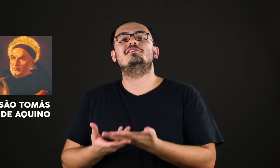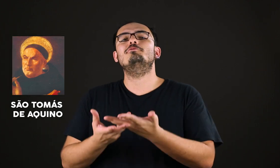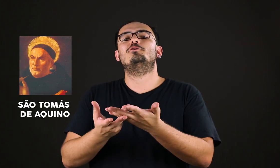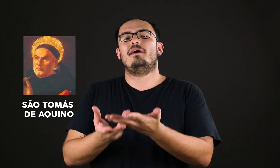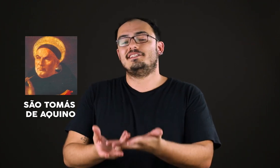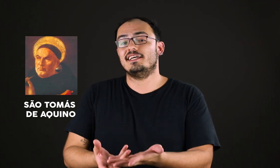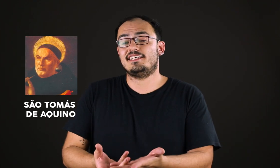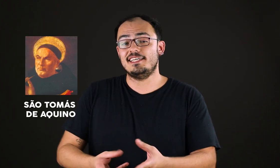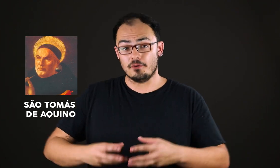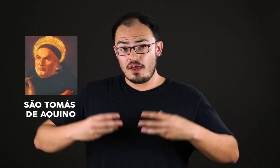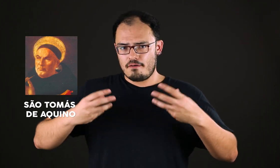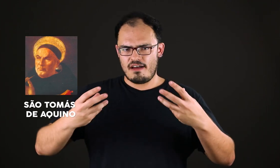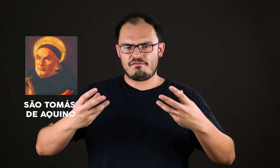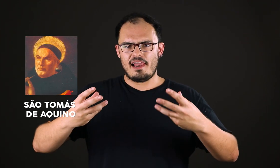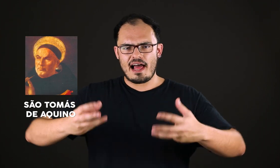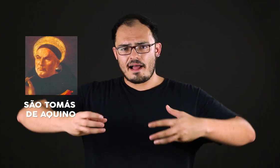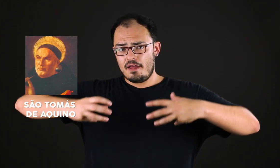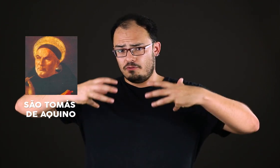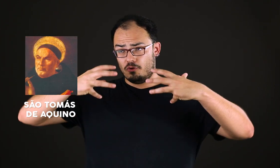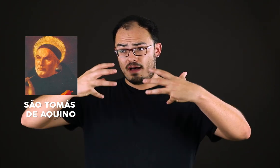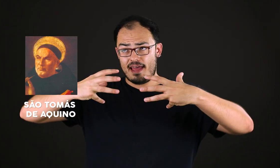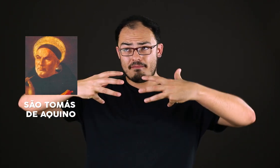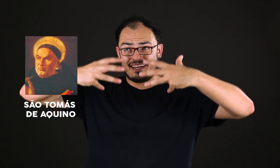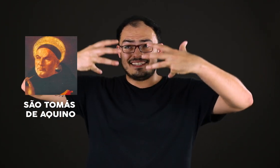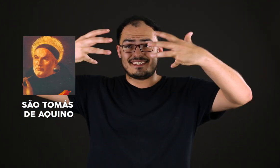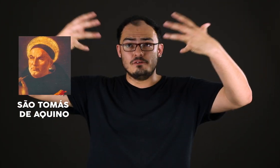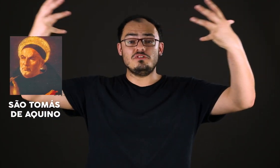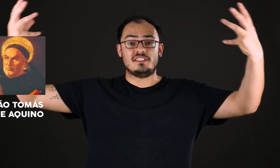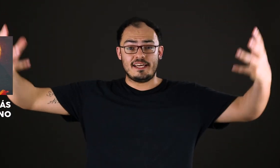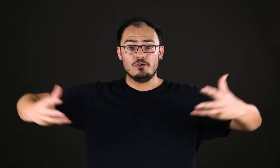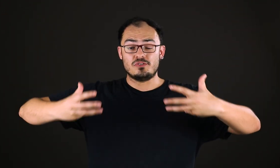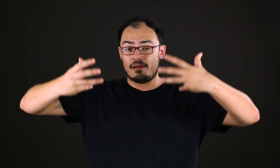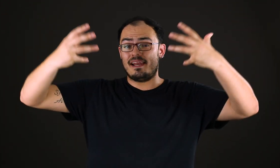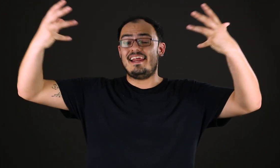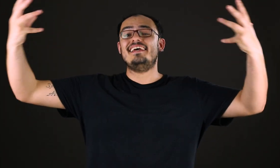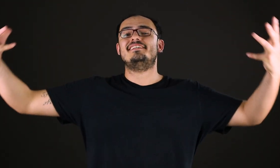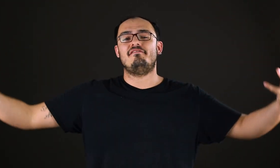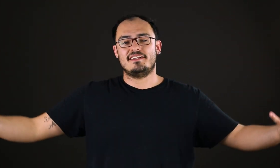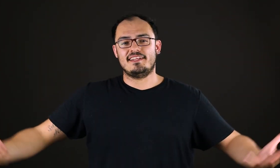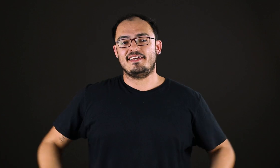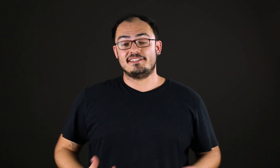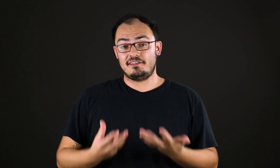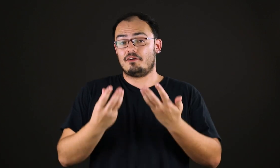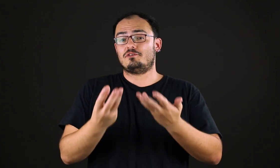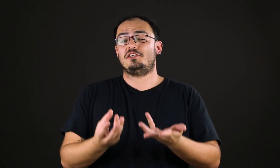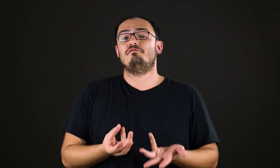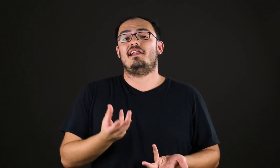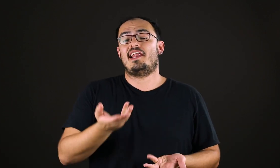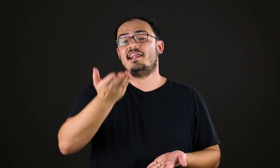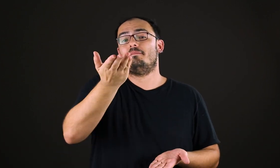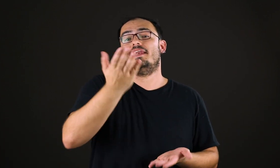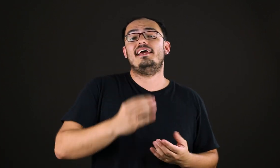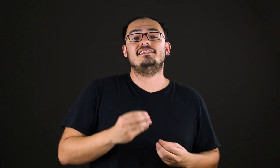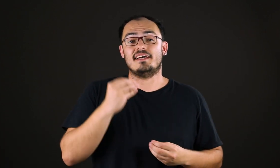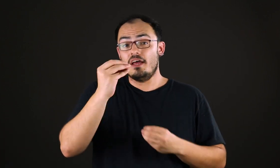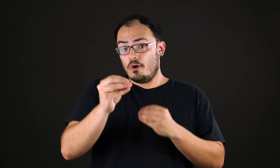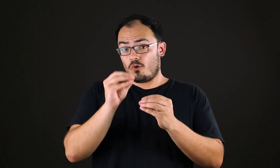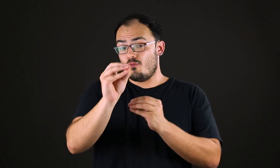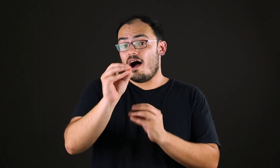São Tomás de Aquino vai falar numa emanação de Deus, da beleza verdadeira. Santo Agostinho falará na beleza como